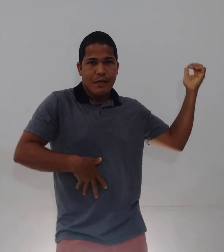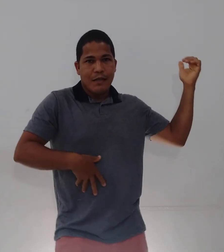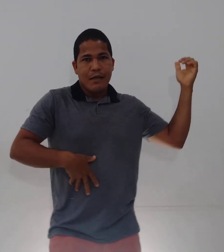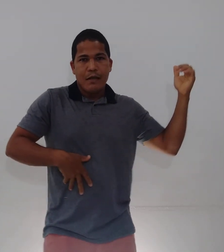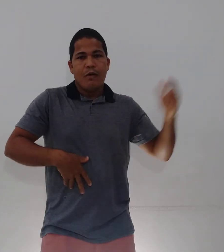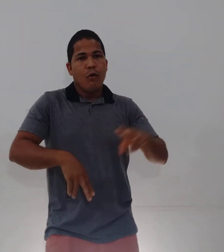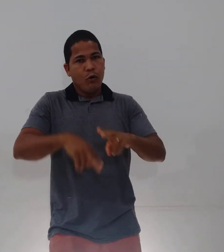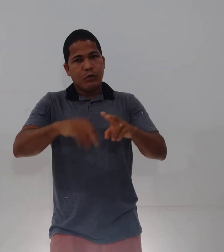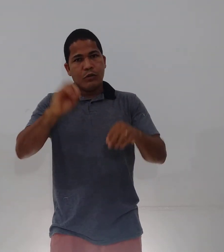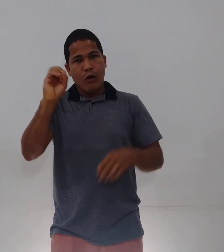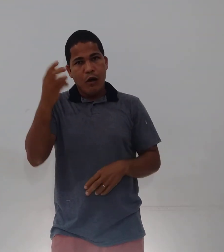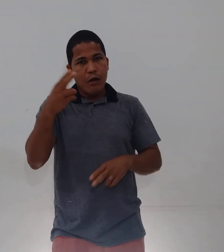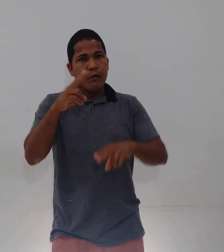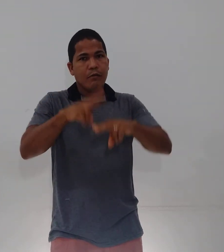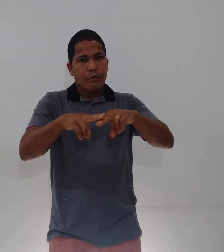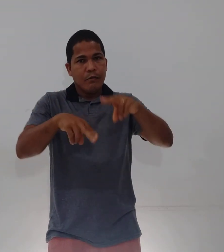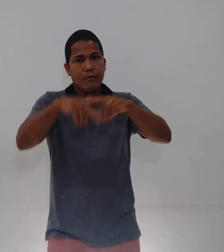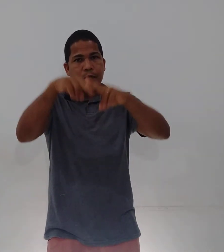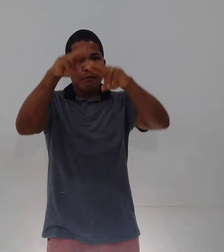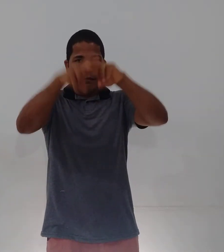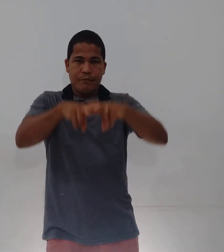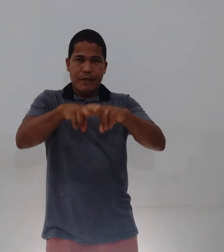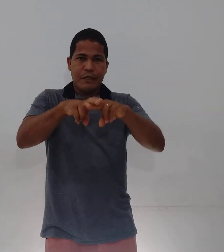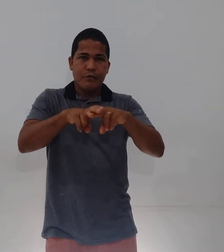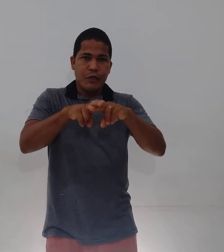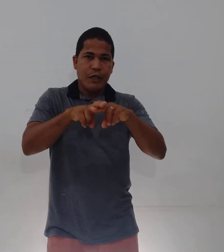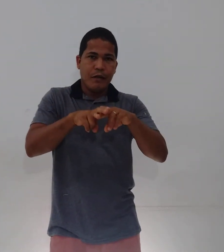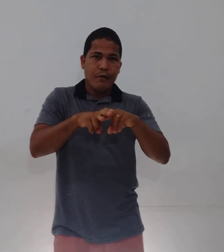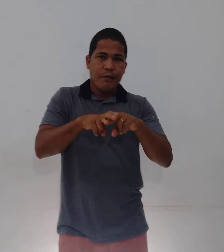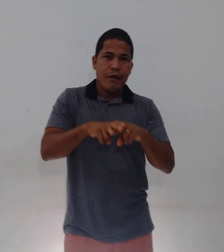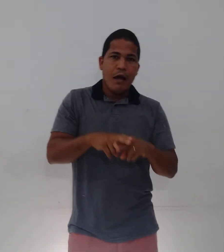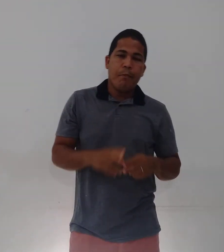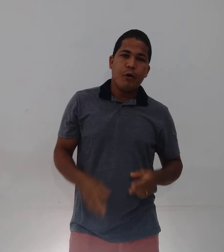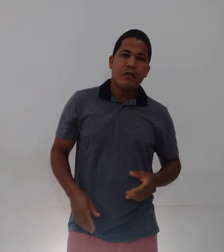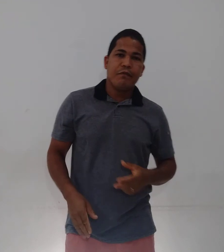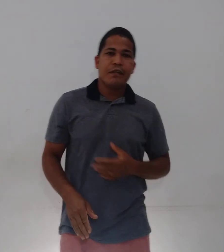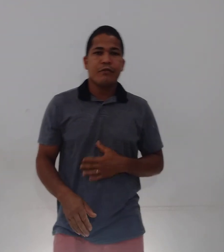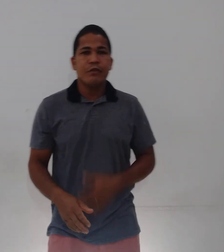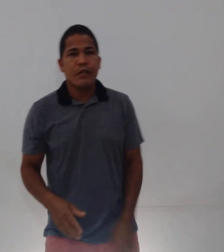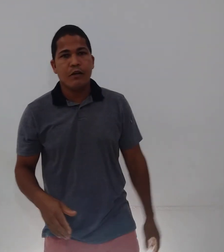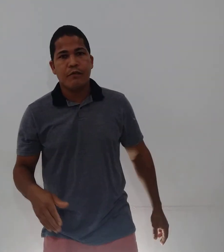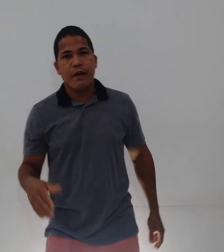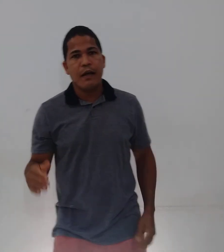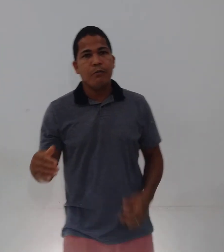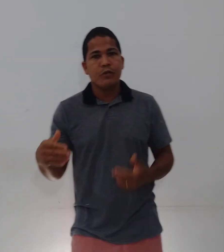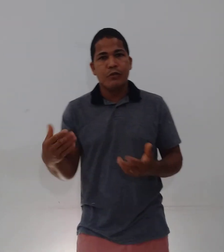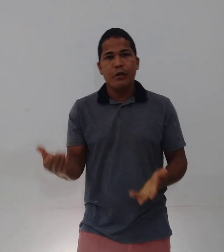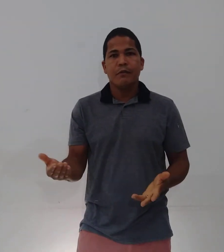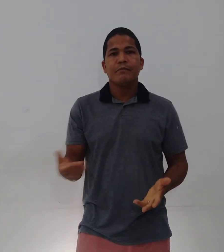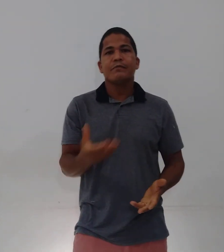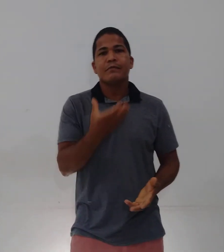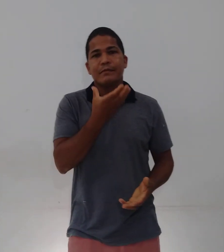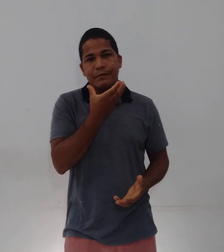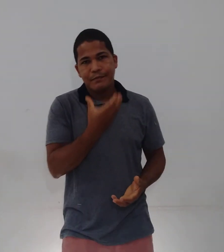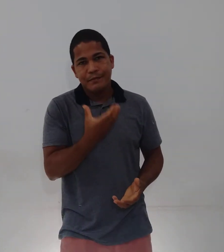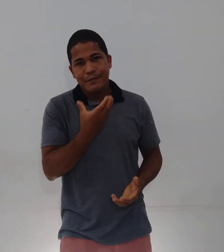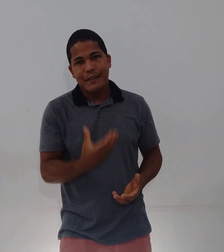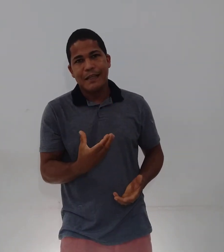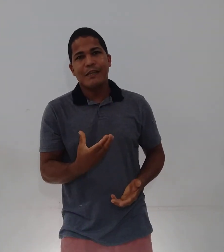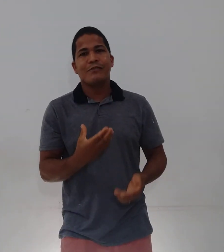Ou só? Festa junina. Após a festa junina, nós falamos do... Isso